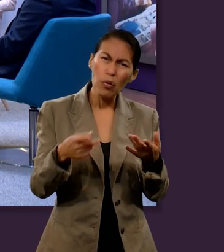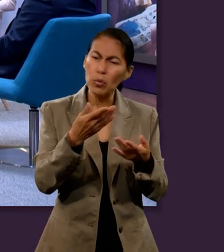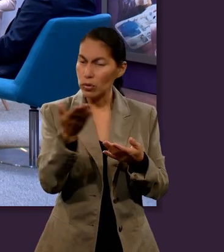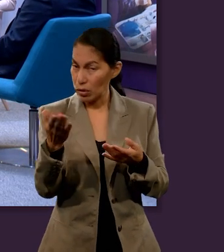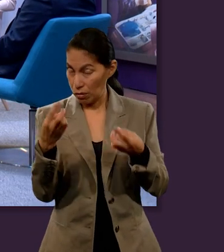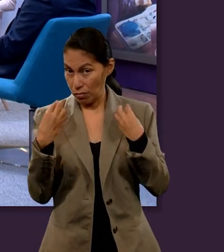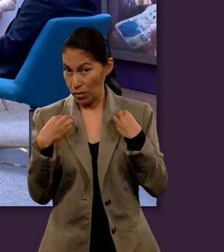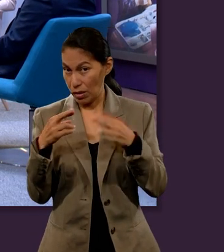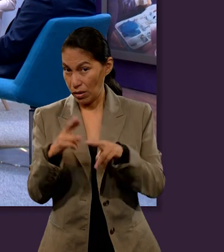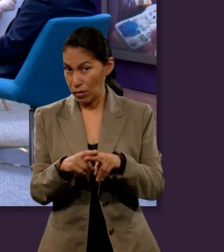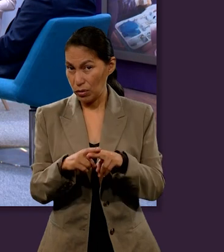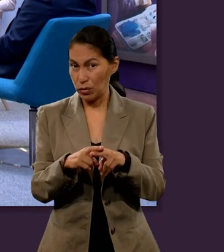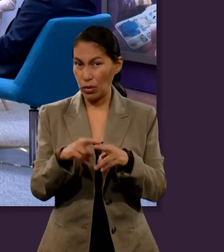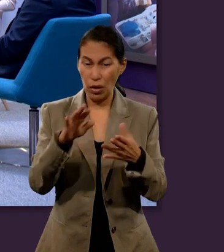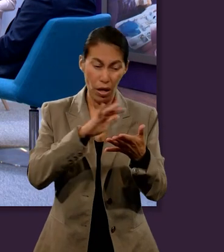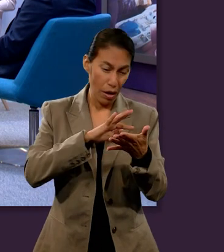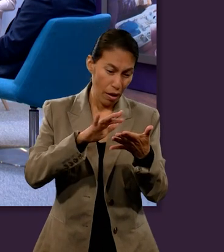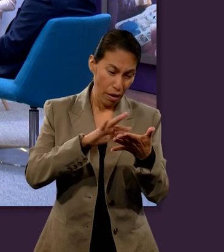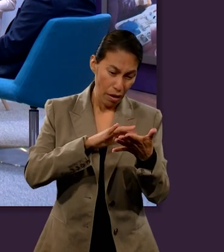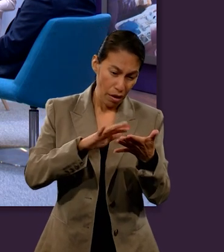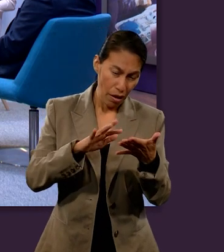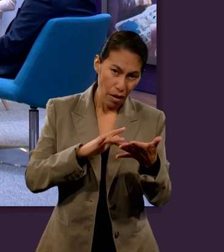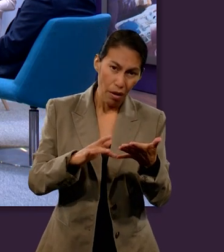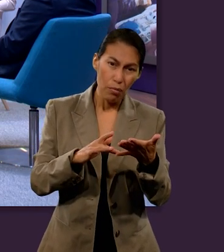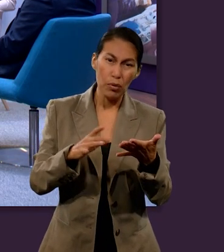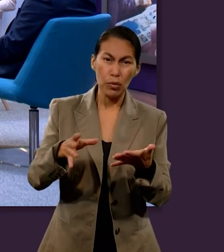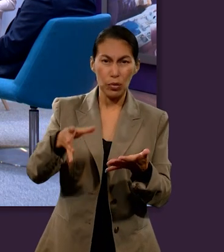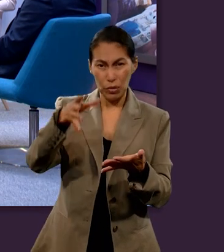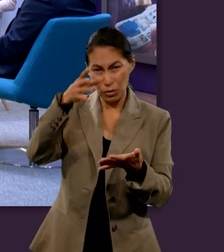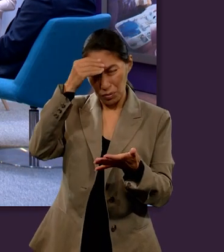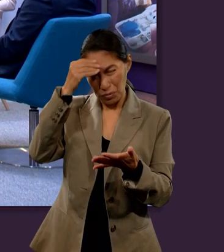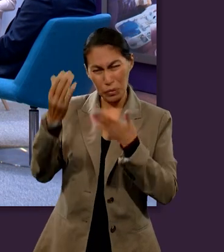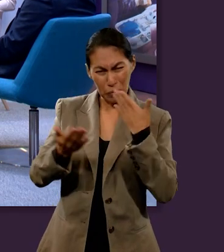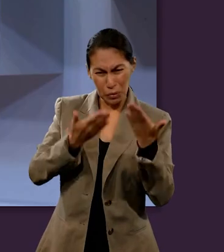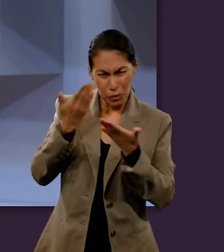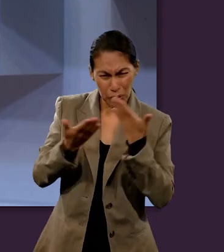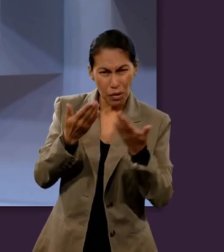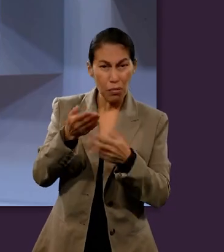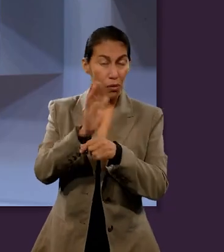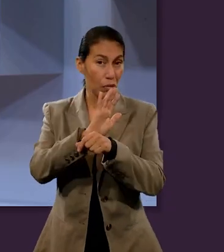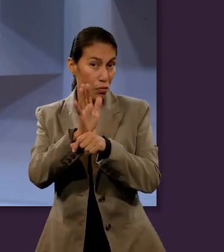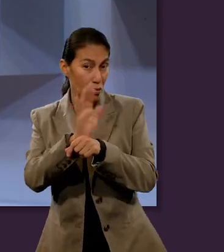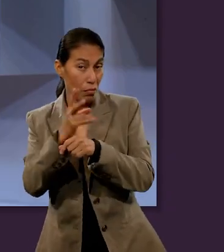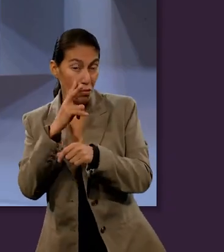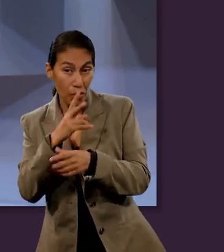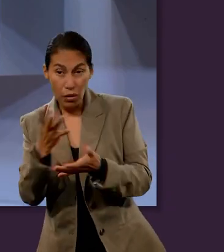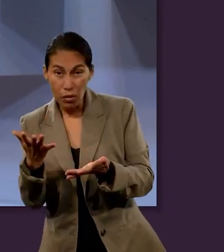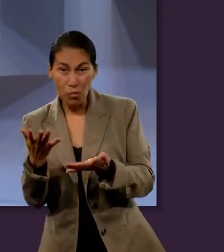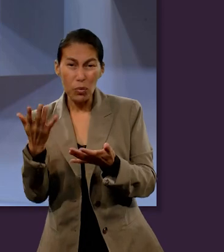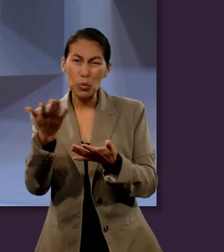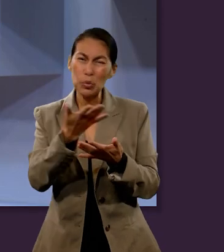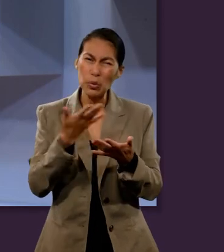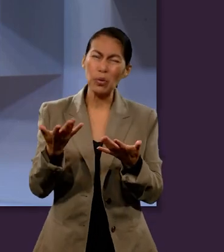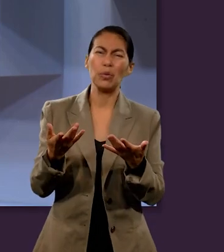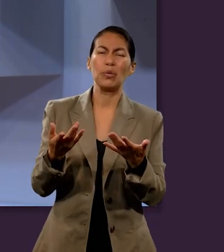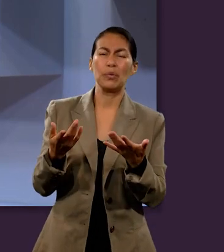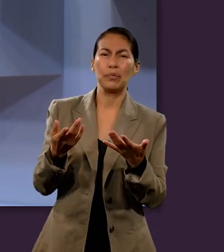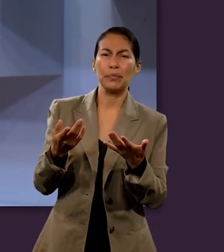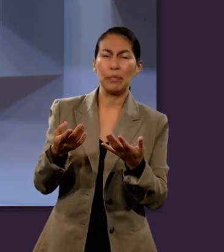perspectiva como maestro, ¿cómo es que lo que leemos, lo que consumimos, el cine que vemos, las series,